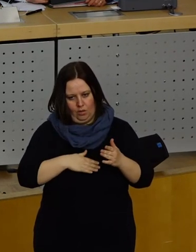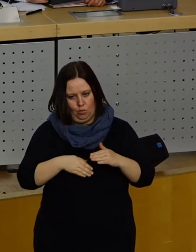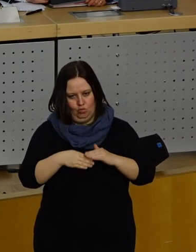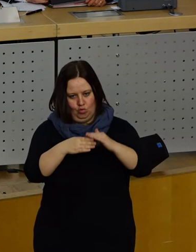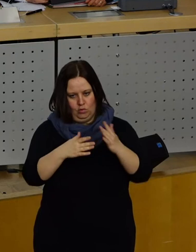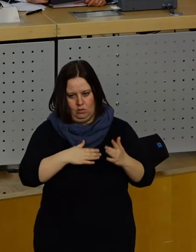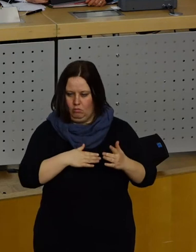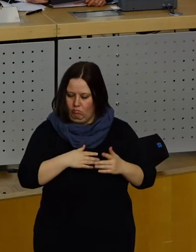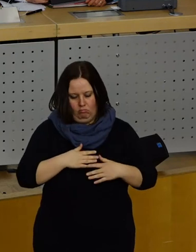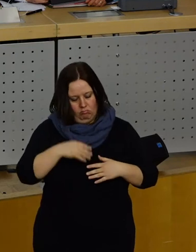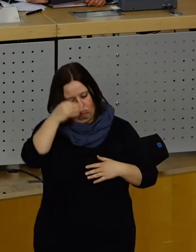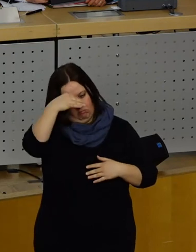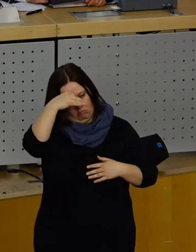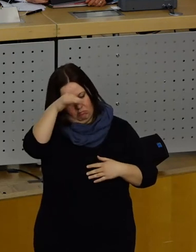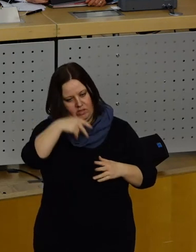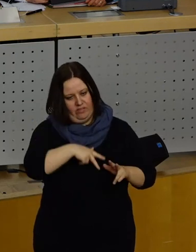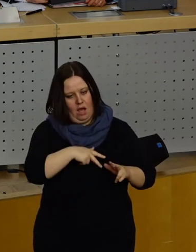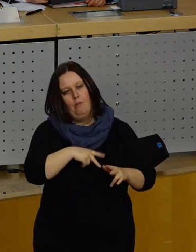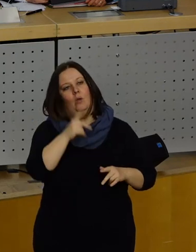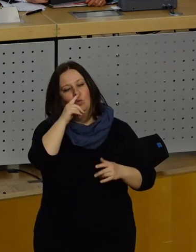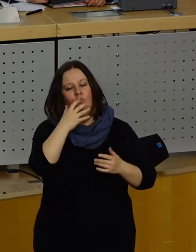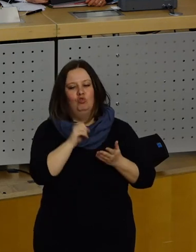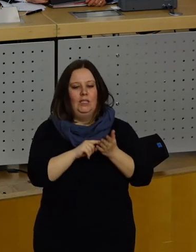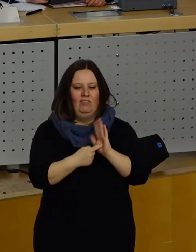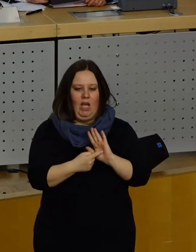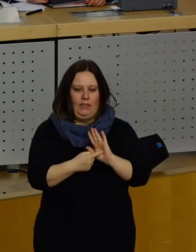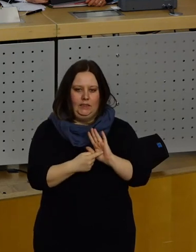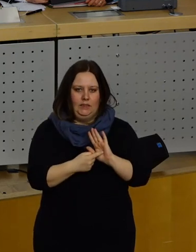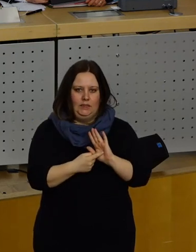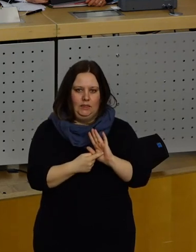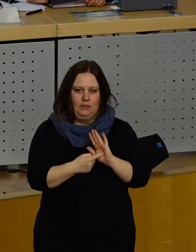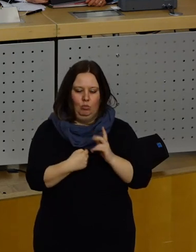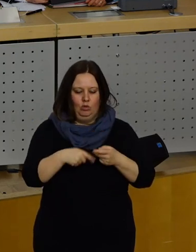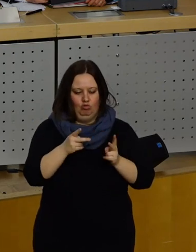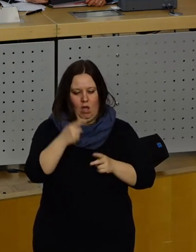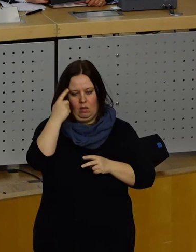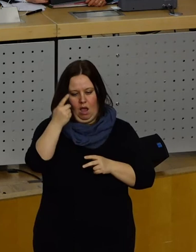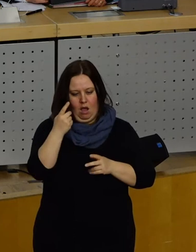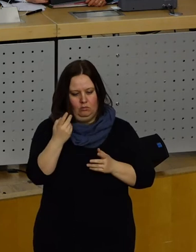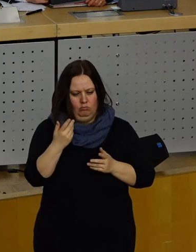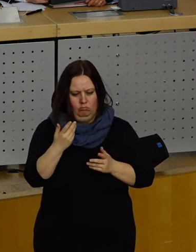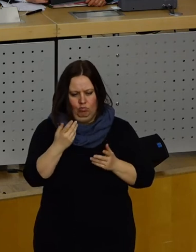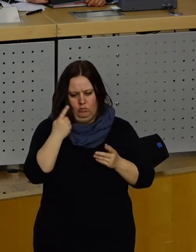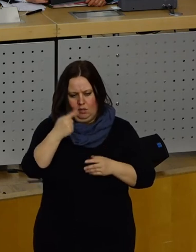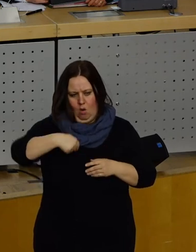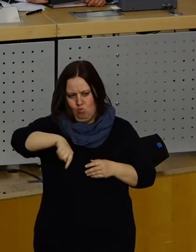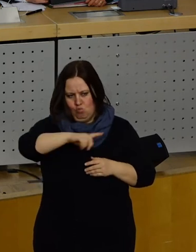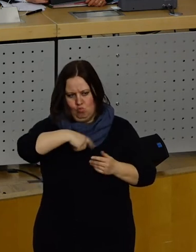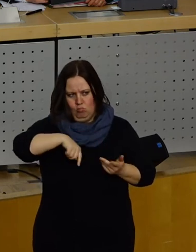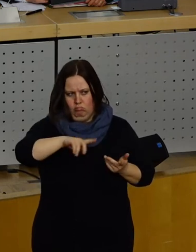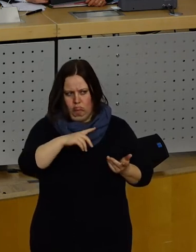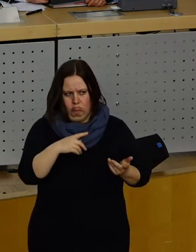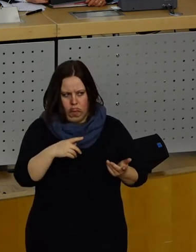aus tiefster Überzeugung zustimmen. Ich möchte bloß darauf hinweisen, wir haben als Stadtrat, und ich denke, es wird auch hier wieder einen